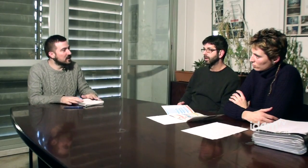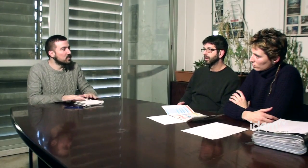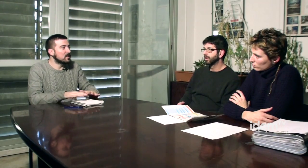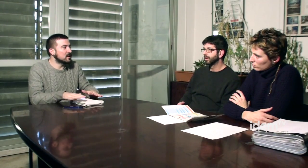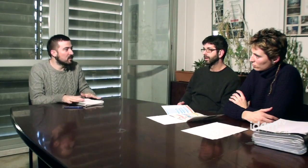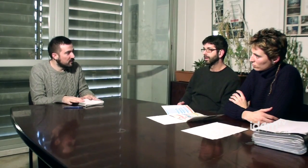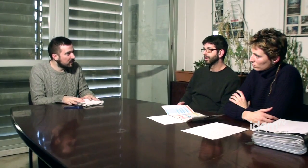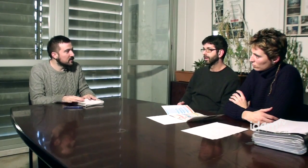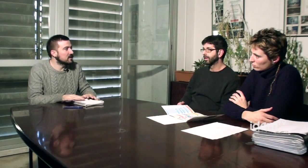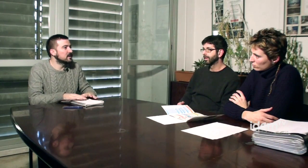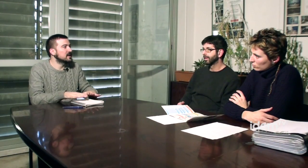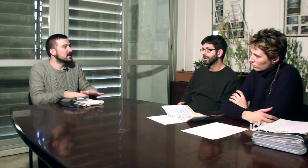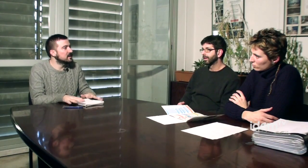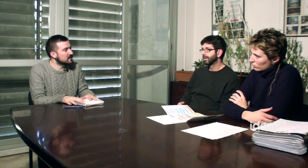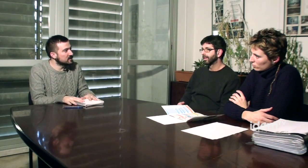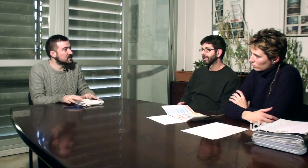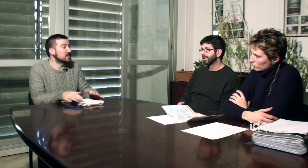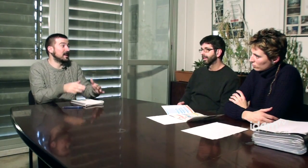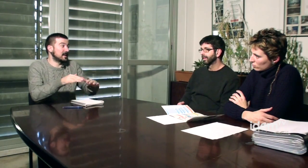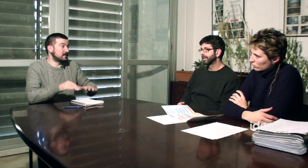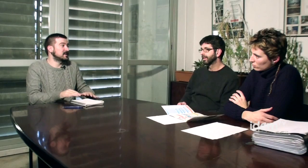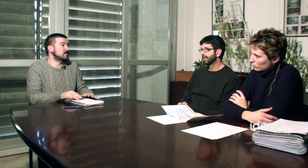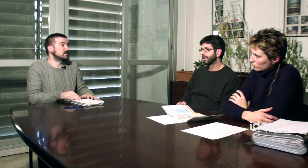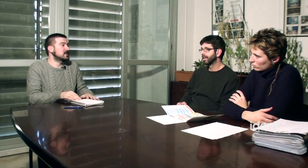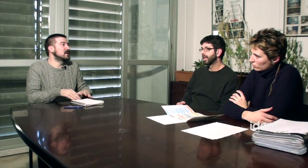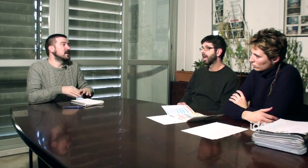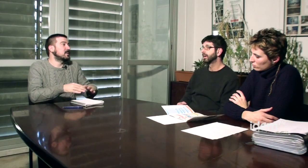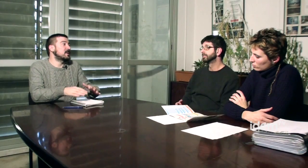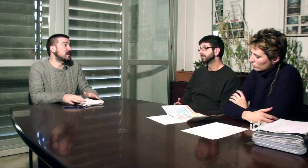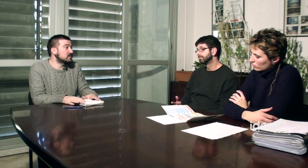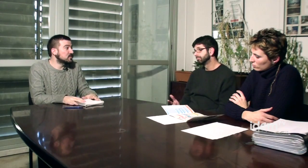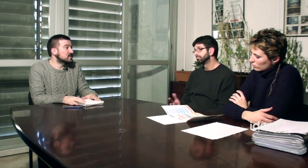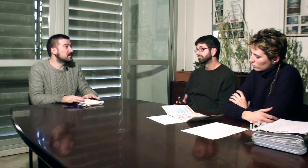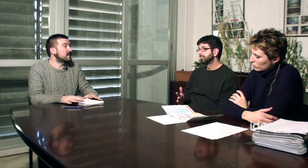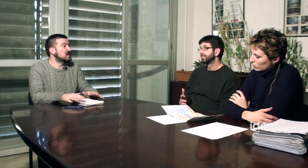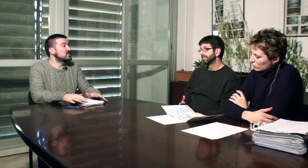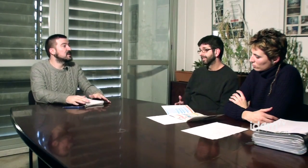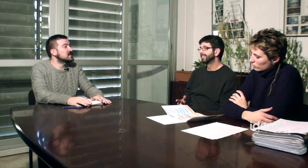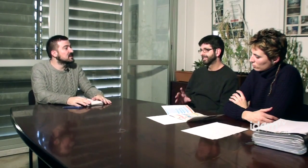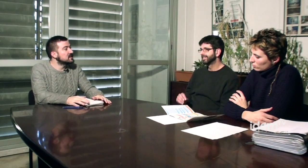hagut algun moment homofòbia en la comunitat sorda? O al revés, ha hagut uns rebuig per part de la comunitat LGTB?